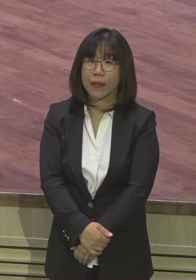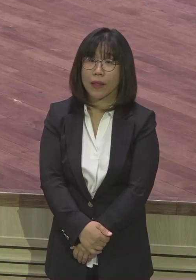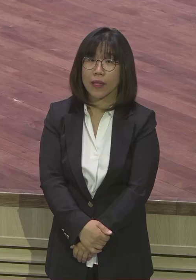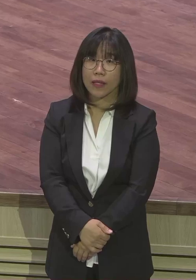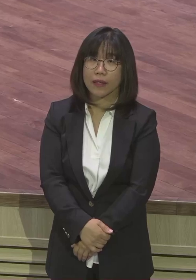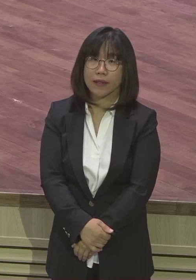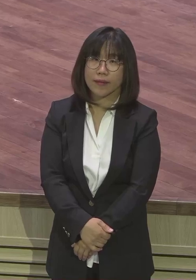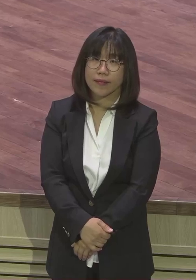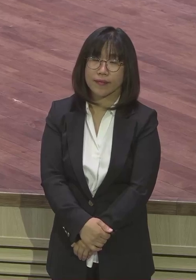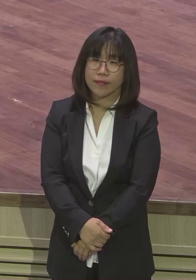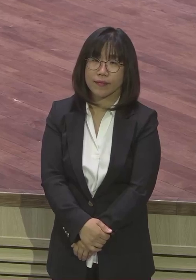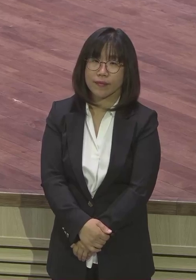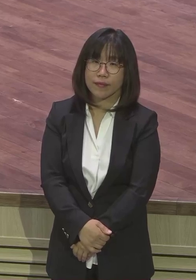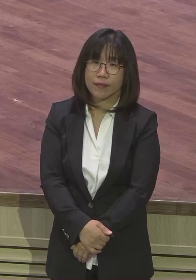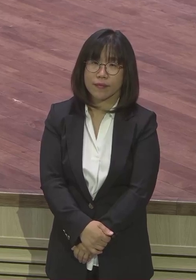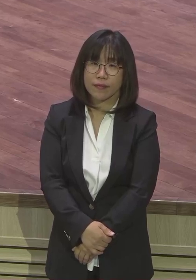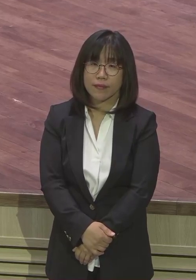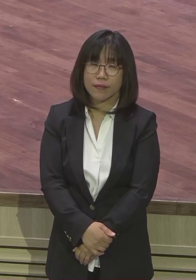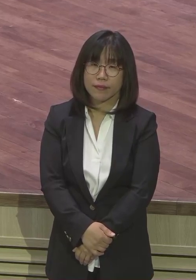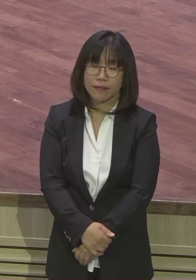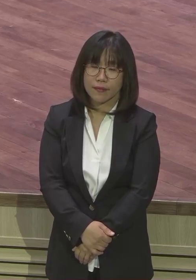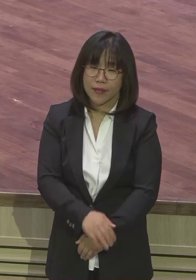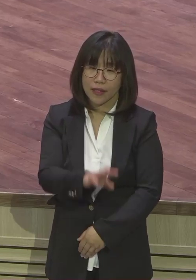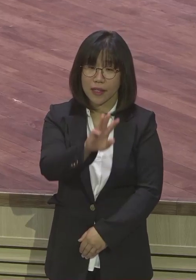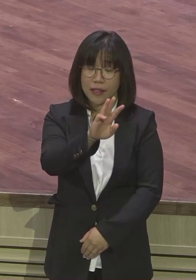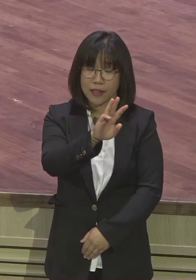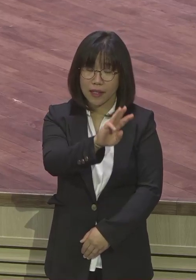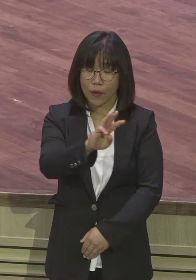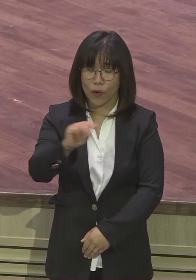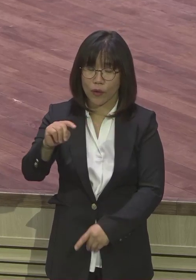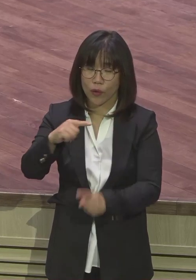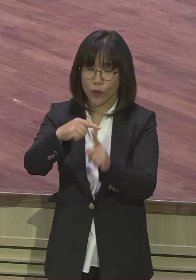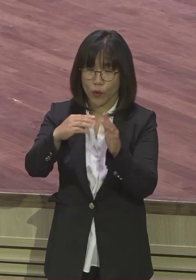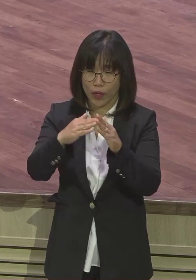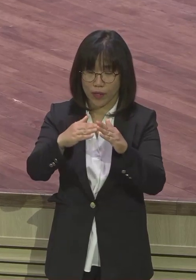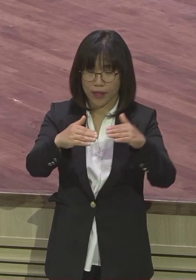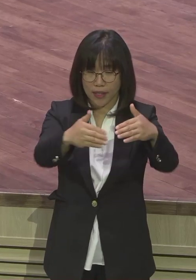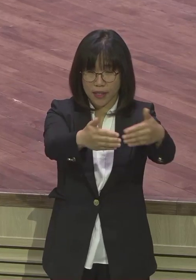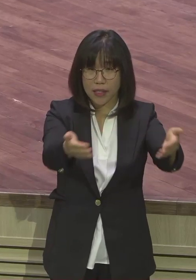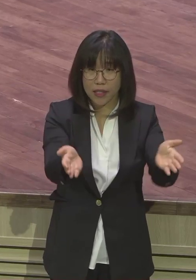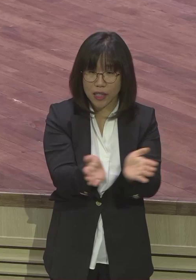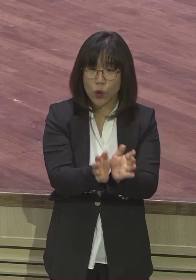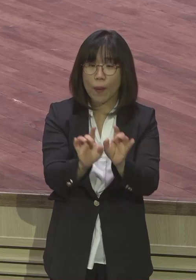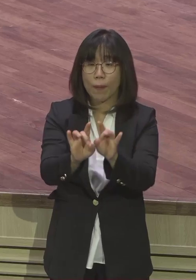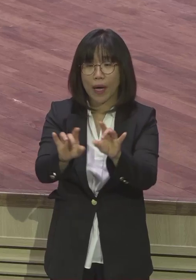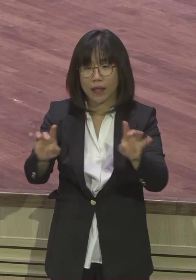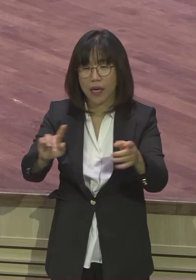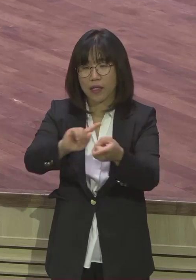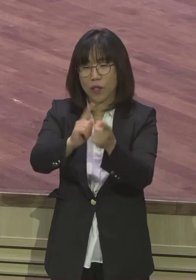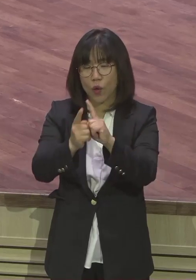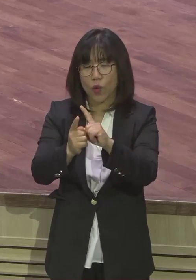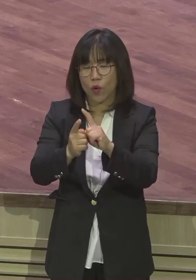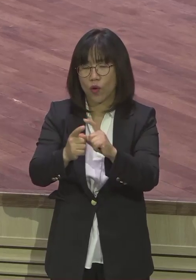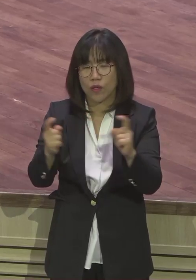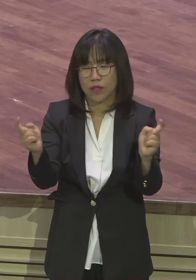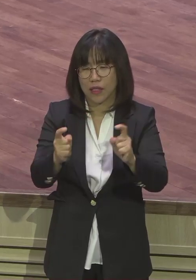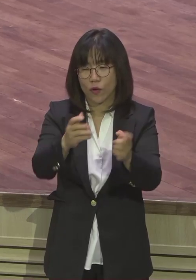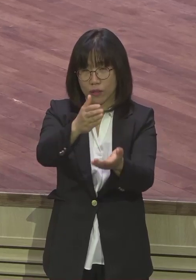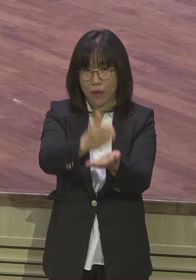우리 영웅교회는 모든 기관부수가 싸우지 말고 서로 치기도